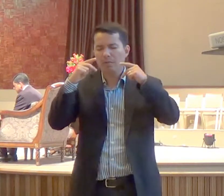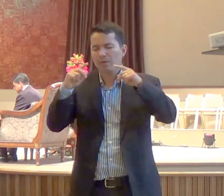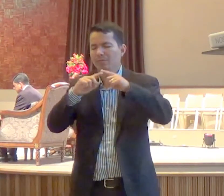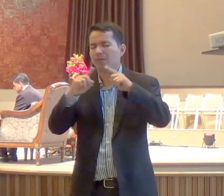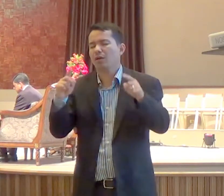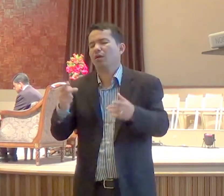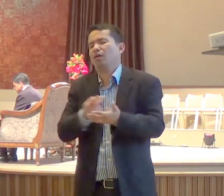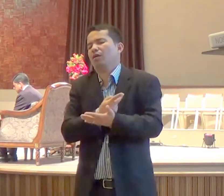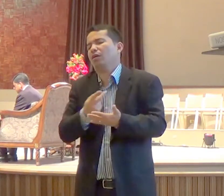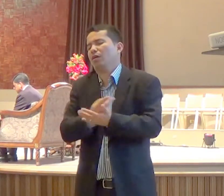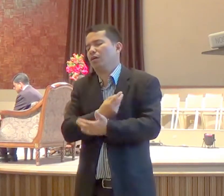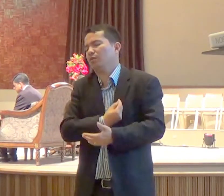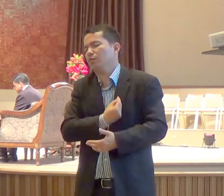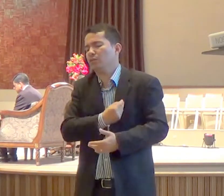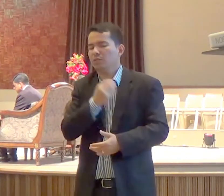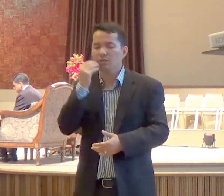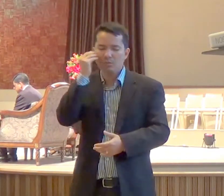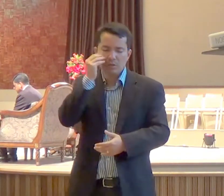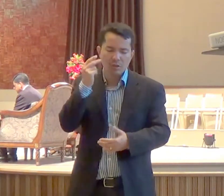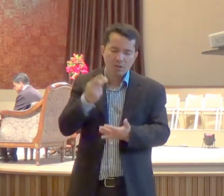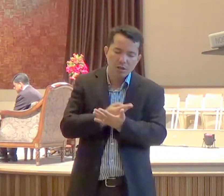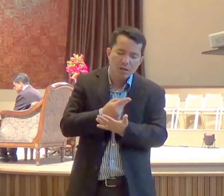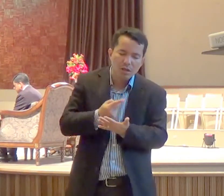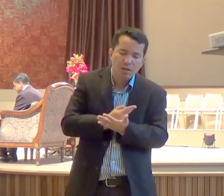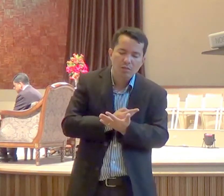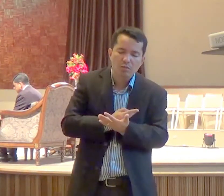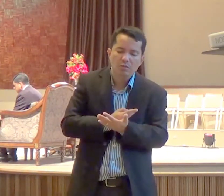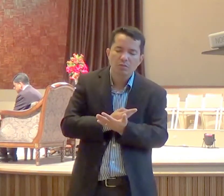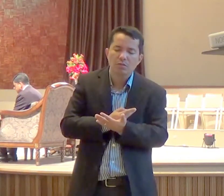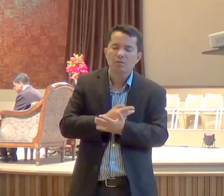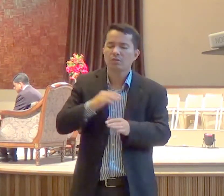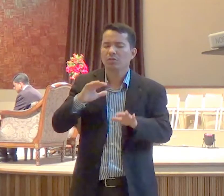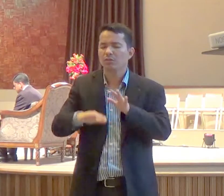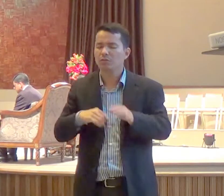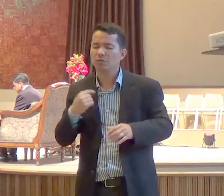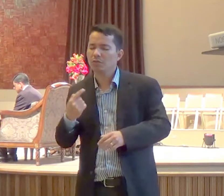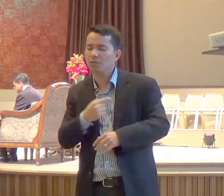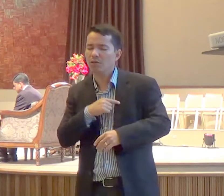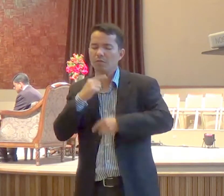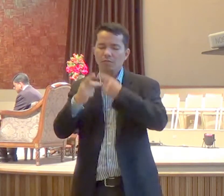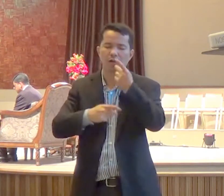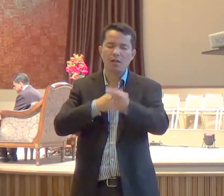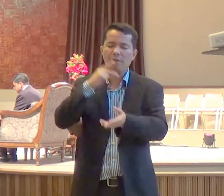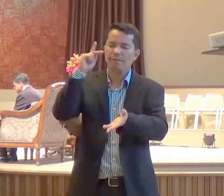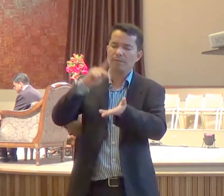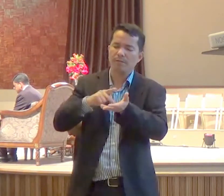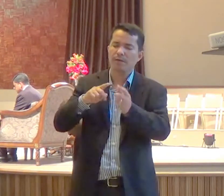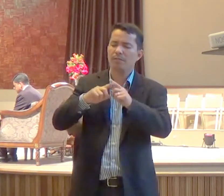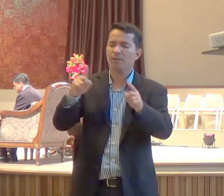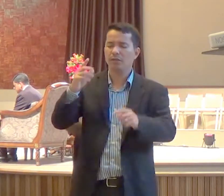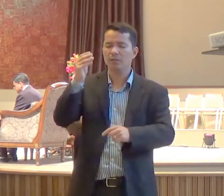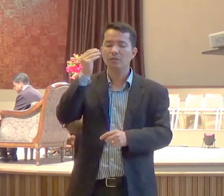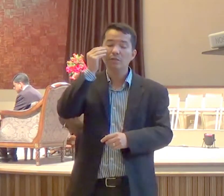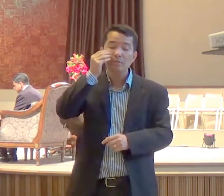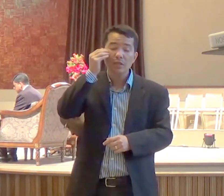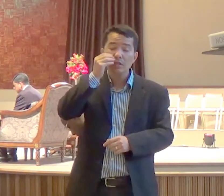quantas vezes Senhor, nós falamos da verdade, e vivemos uma mentira, Deus tem